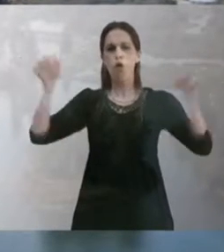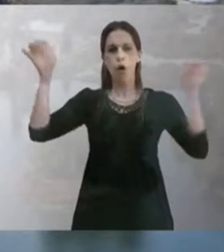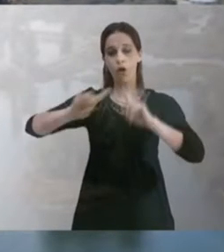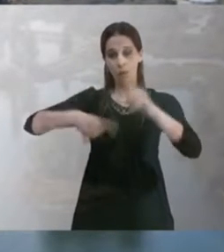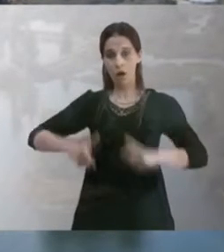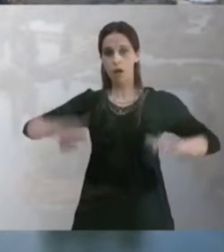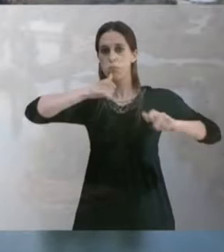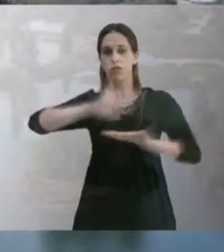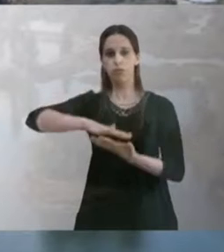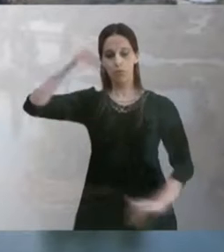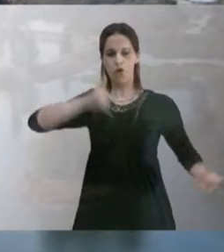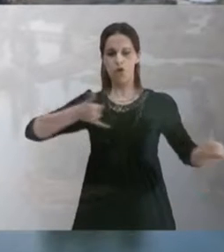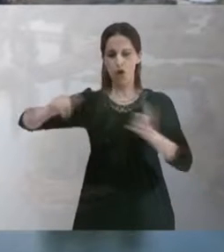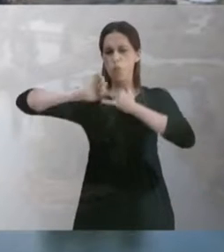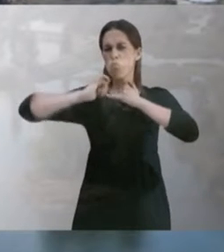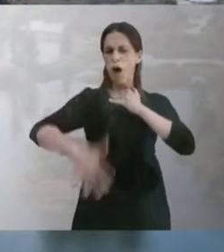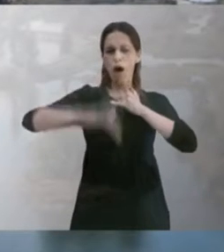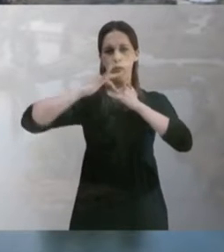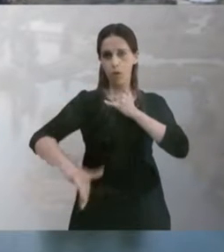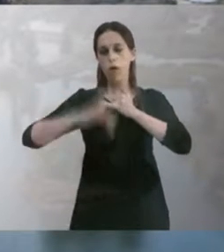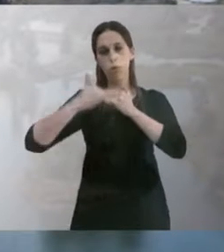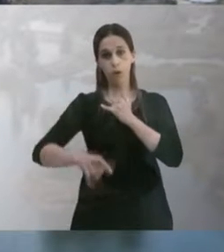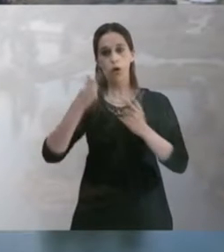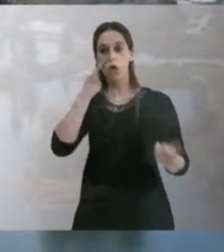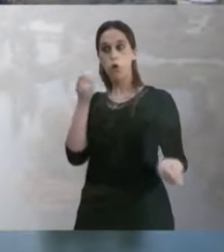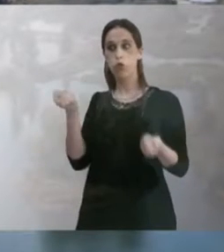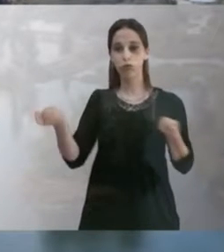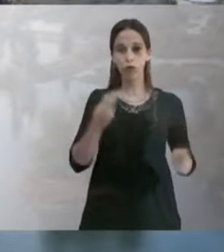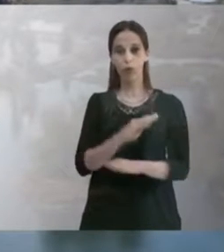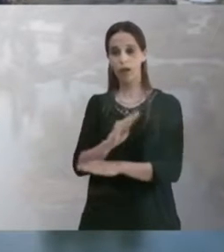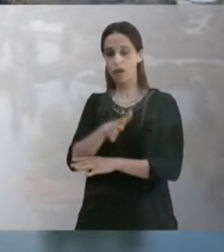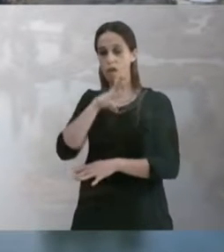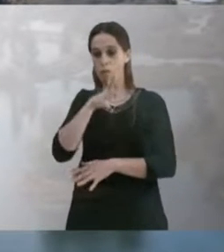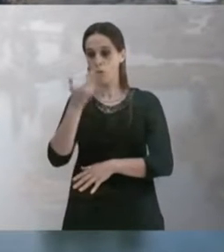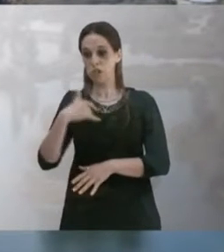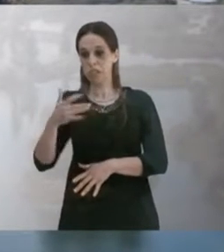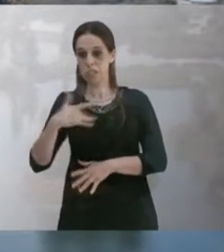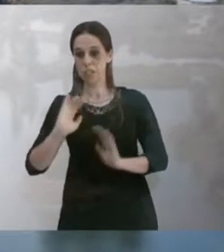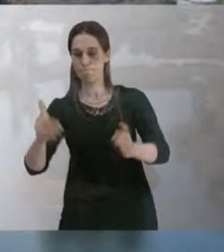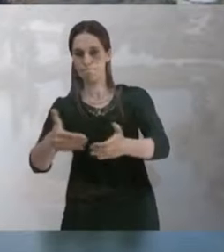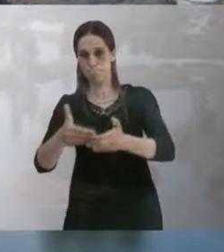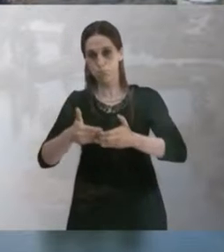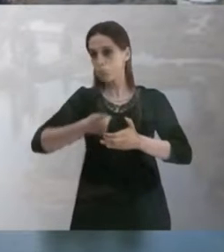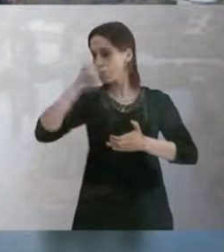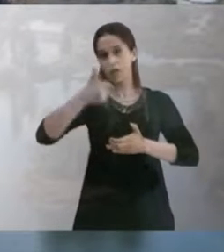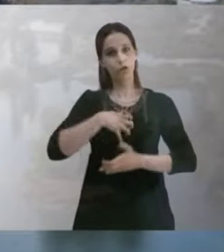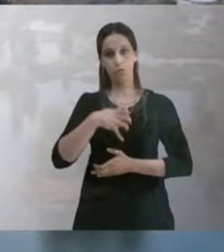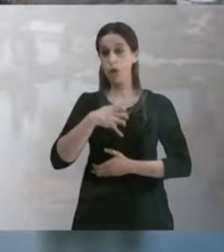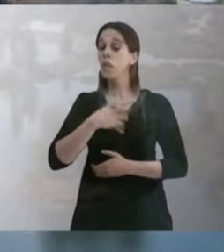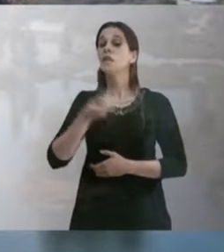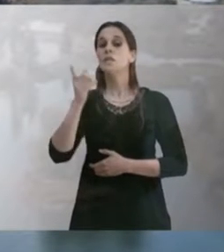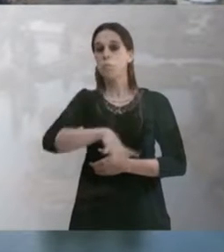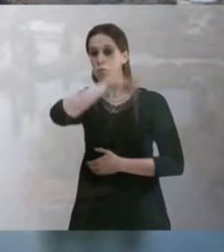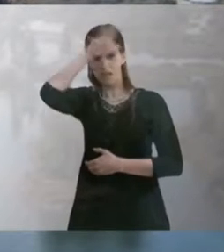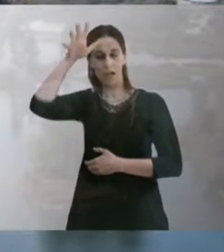el agua... ...que llenó ríos y embalses... ...nuestros ríos corrieron desbocados... ...tuvimos que manejar con cuidado el agua... ...cuando ya éramos incapaces de retenerla en nuestros